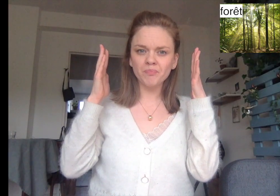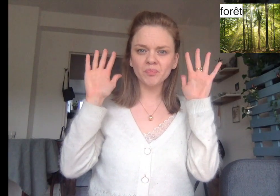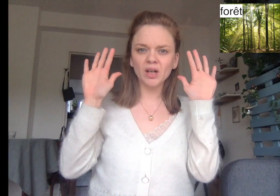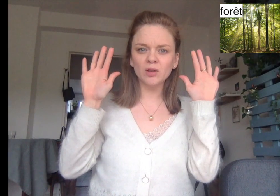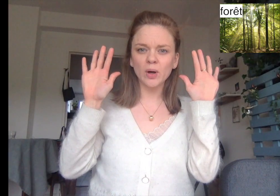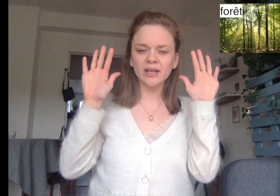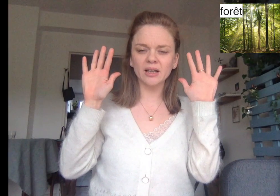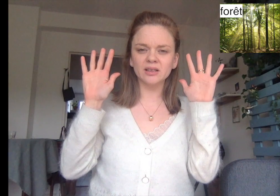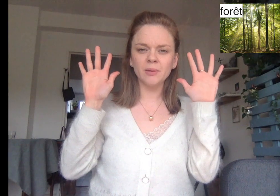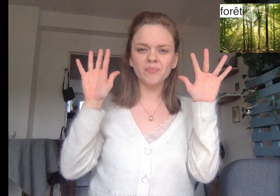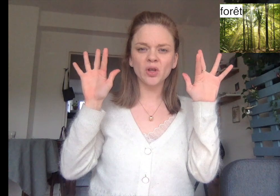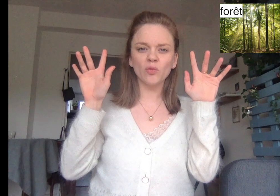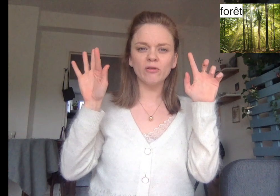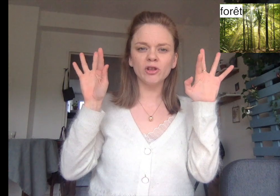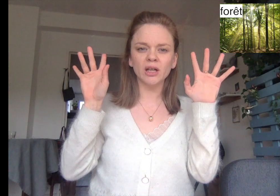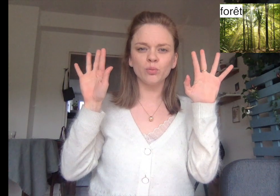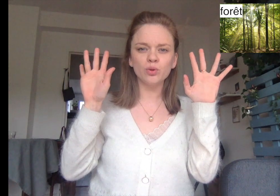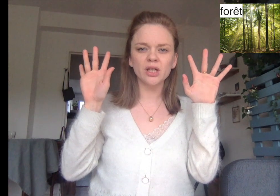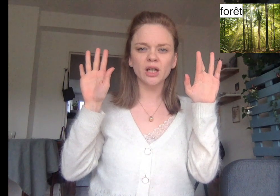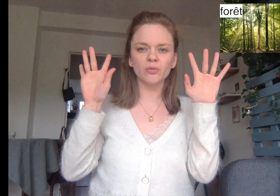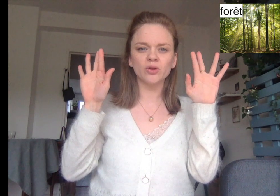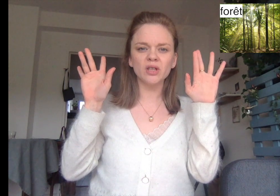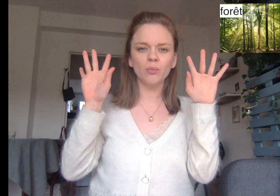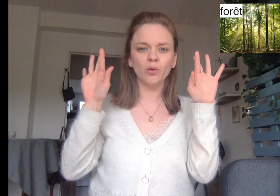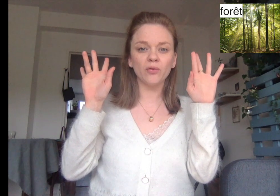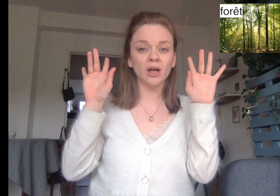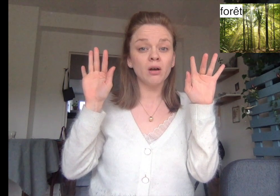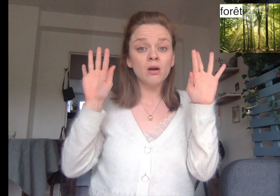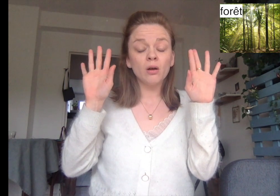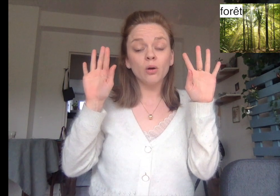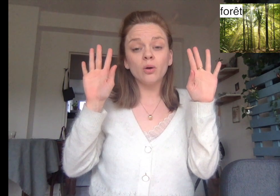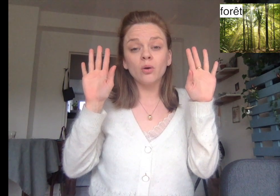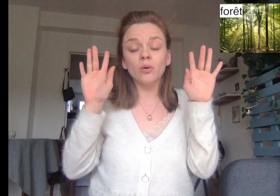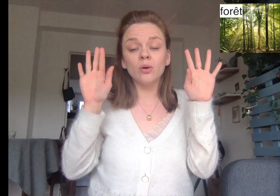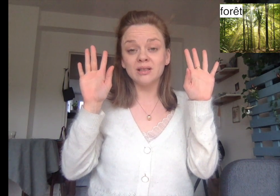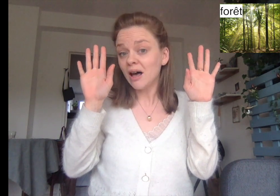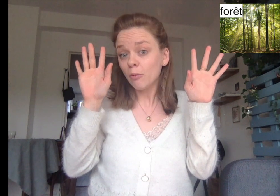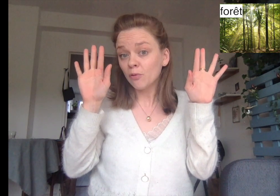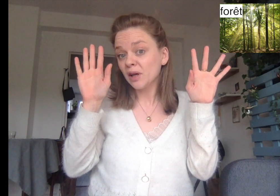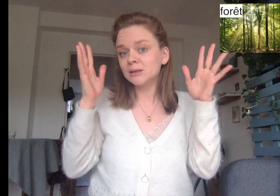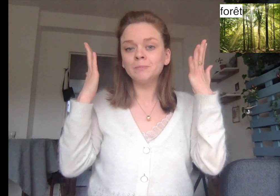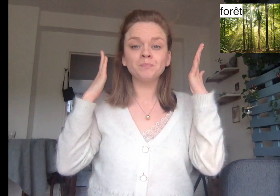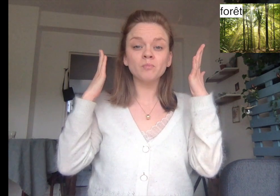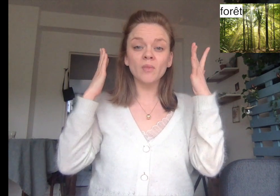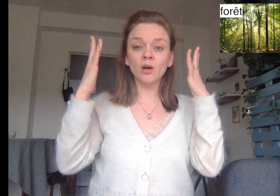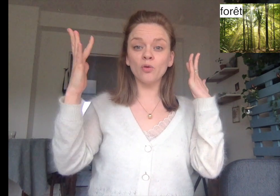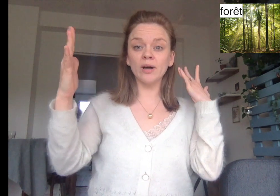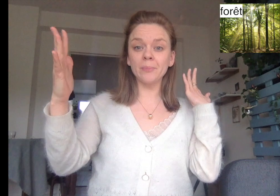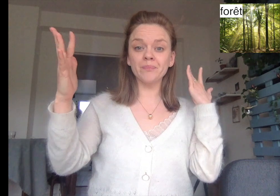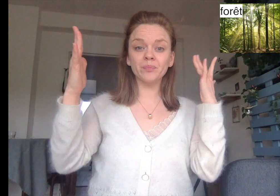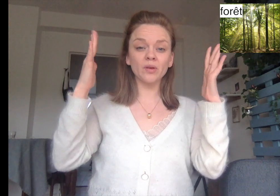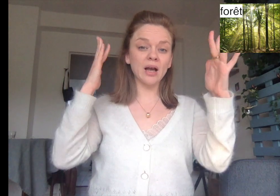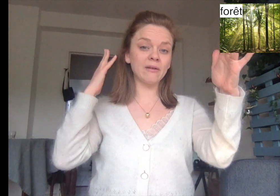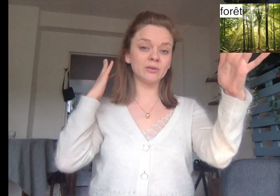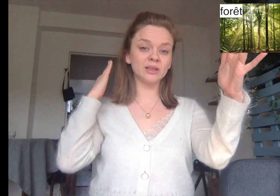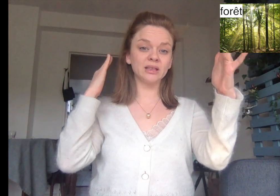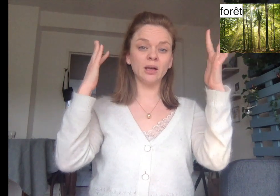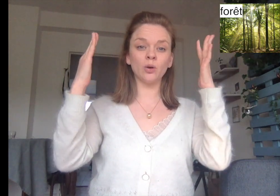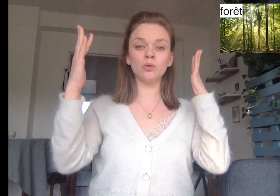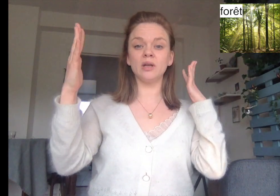Les doigts écartés. Et on va venir les bouger comme ceci pour faire les arbres, en fait. Et on va avancer et reculer